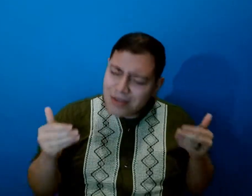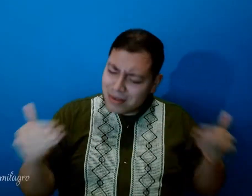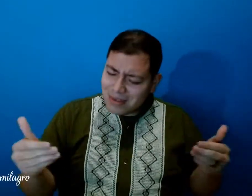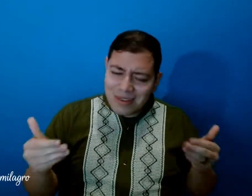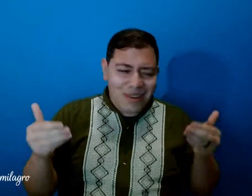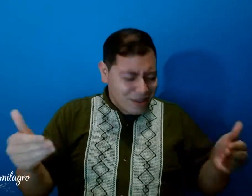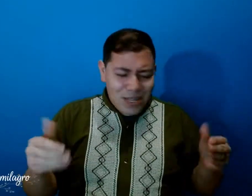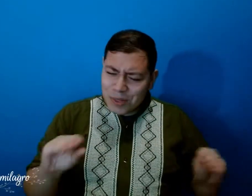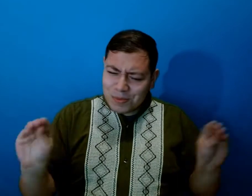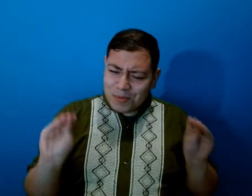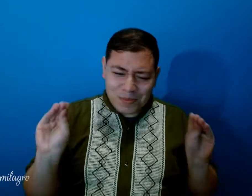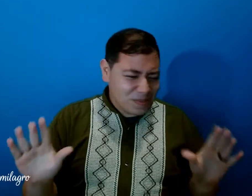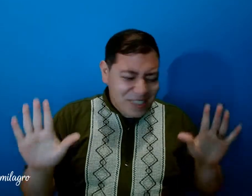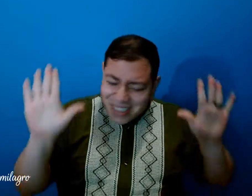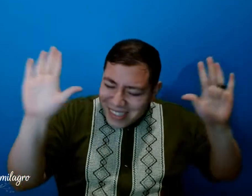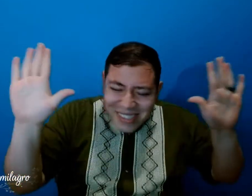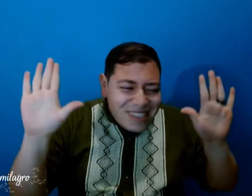milagro